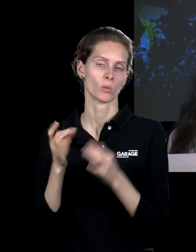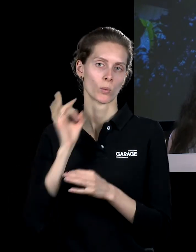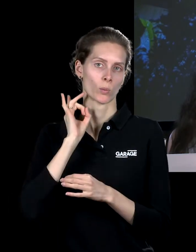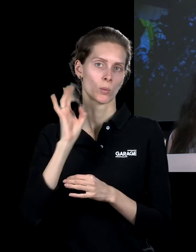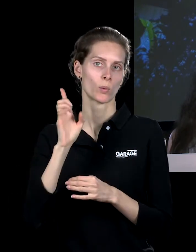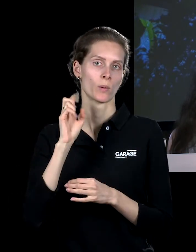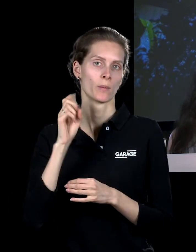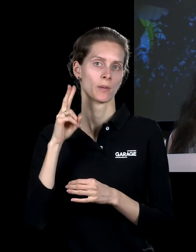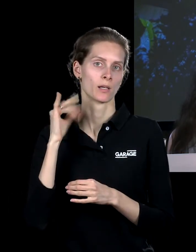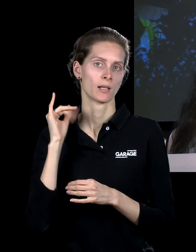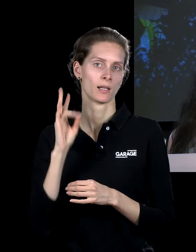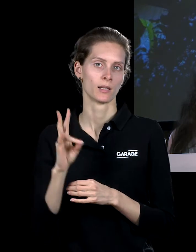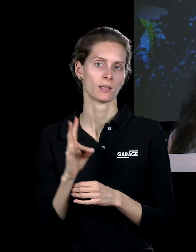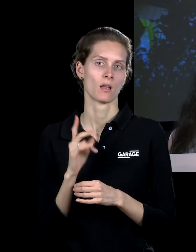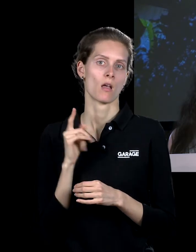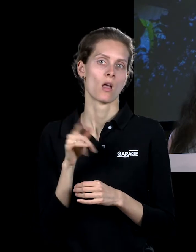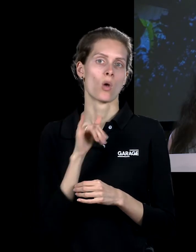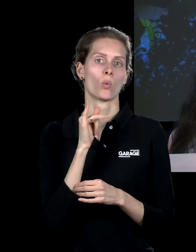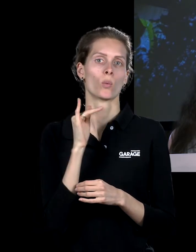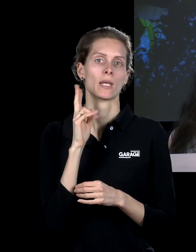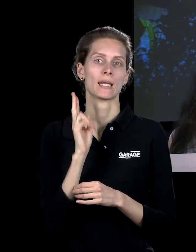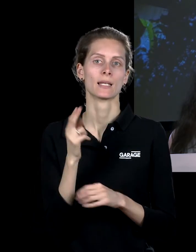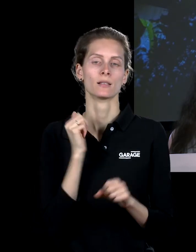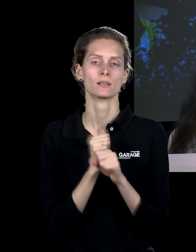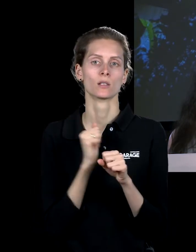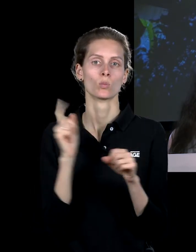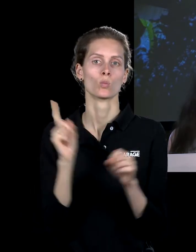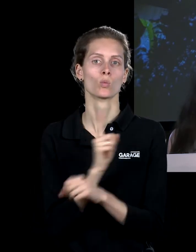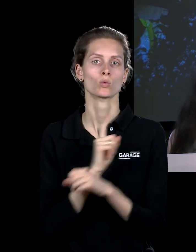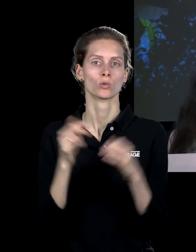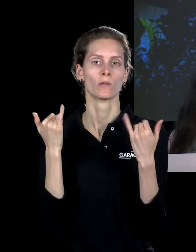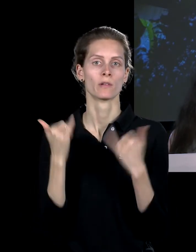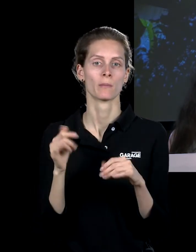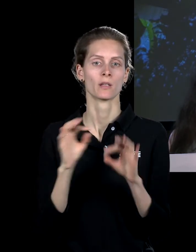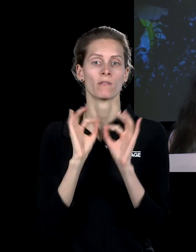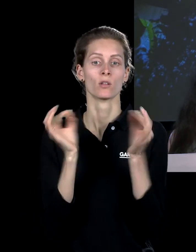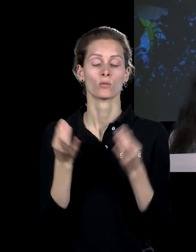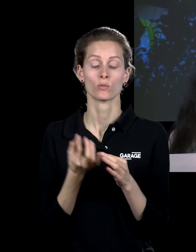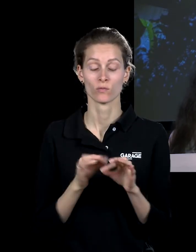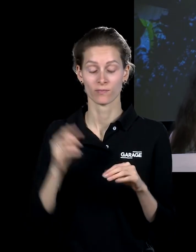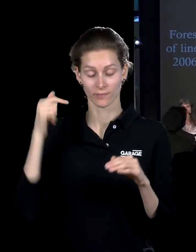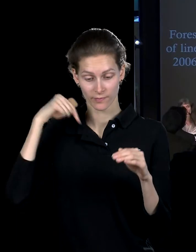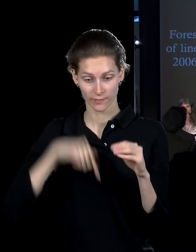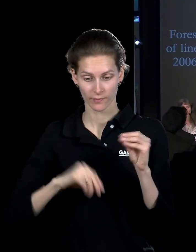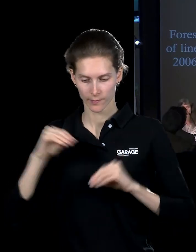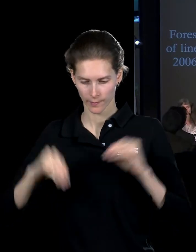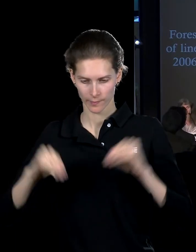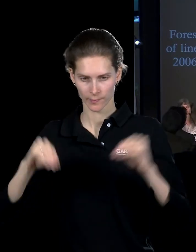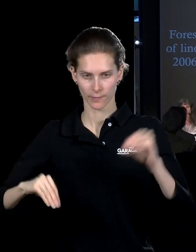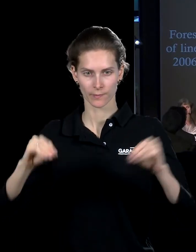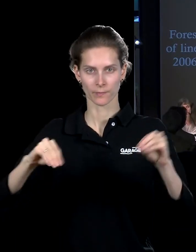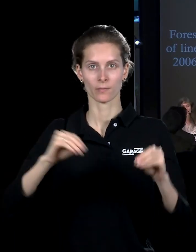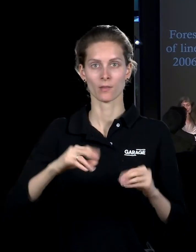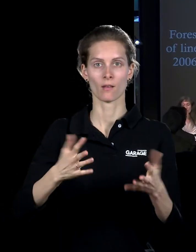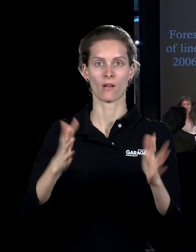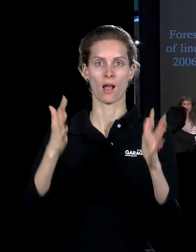И для того, что сделал Луик, он внутри этого музея современного искусства насадил тропический лес с теми растениями, которые растут